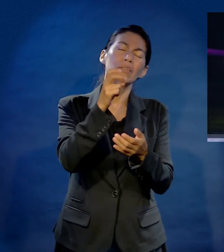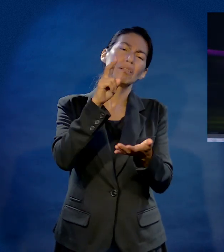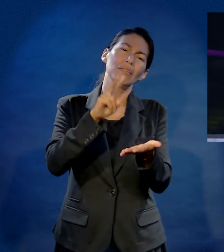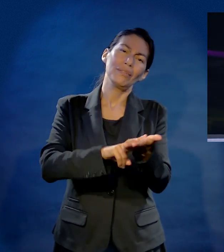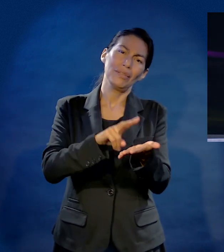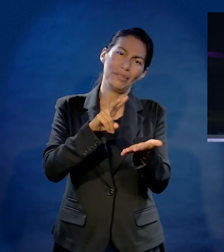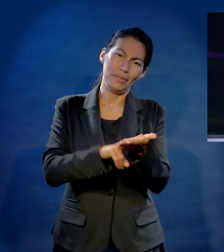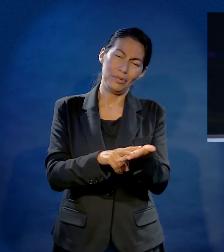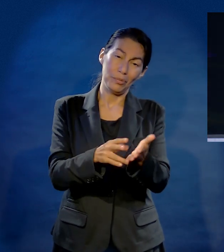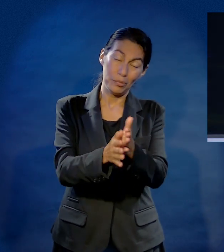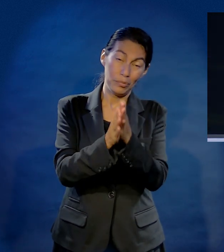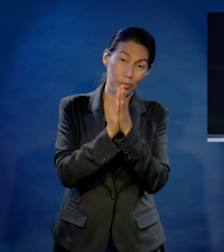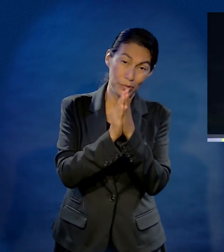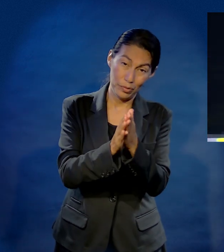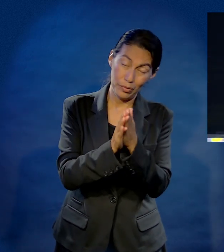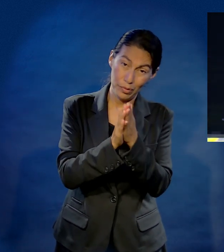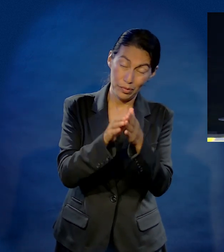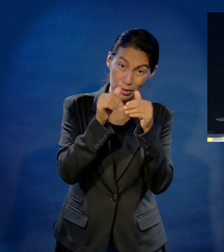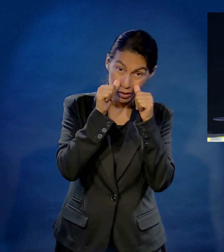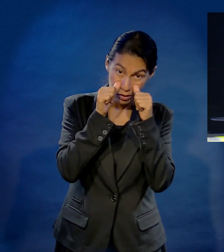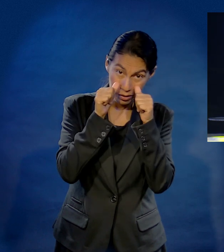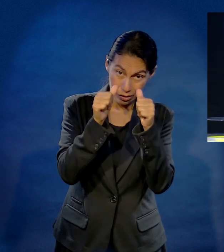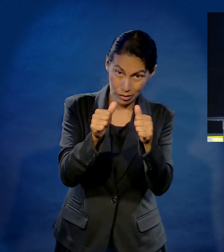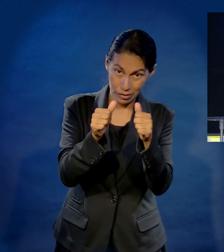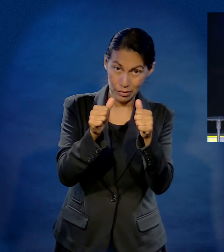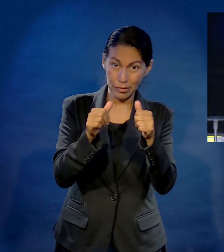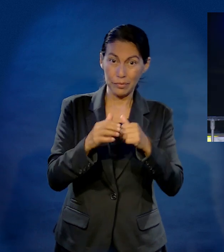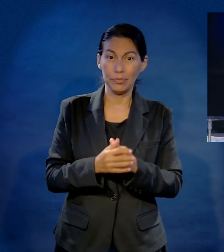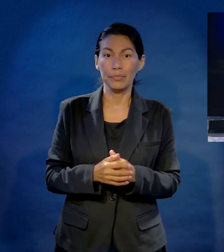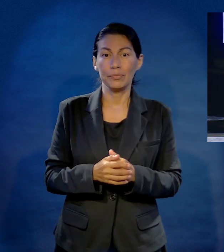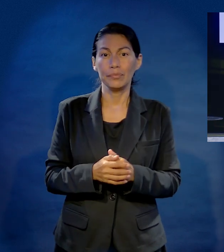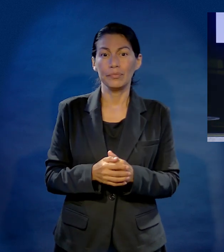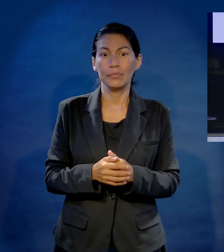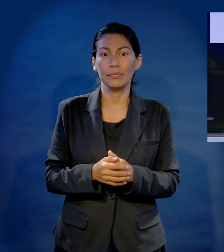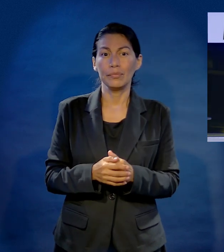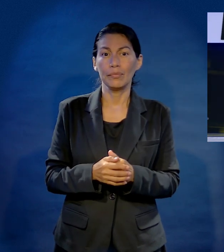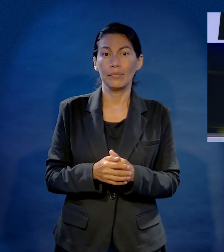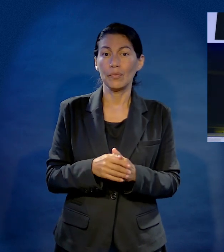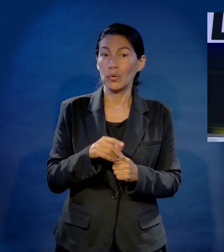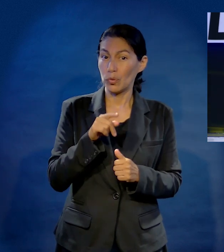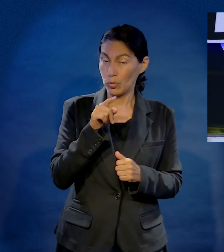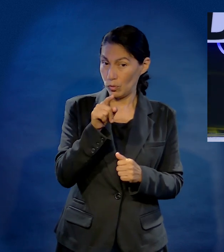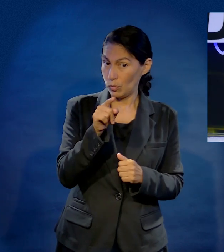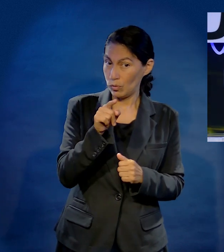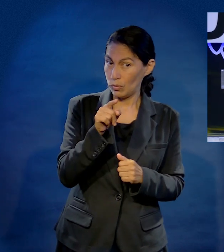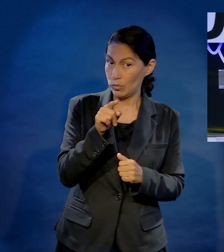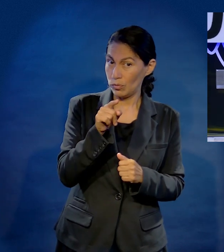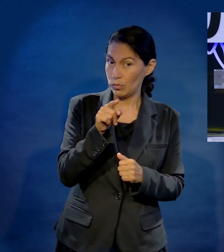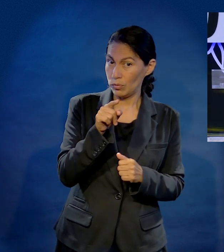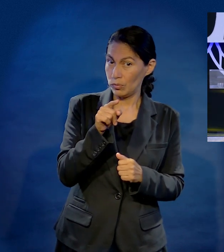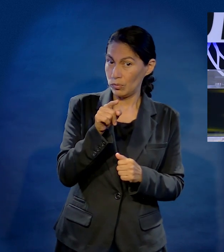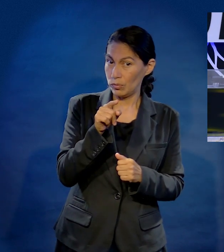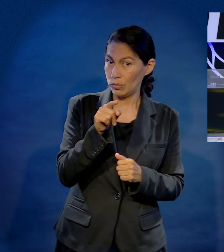motivos. Ese es el valor que tú tienes. Por favor, escúchame, nunca, nunca,